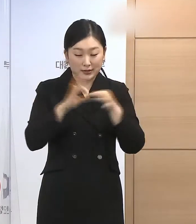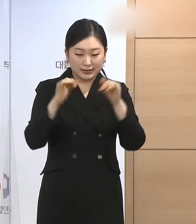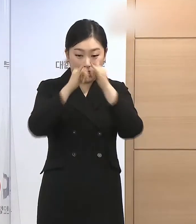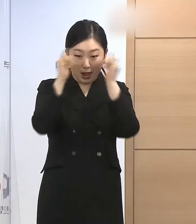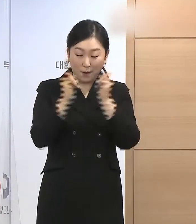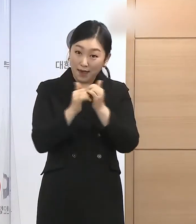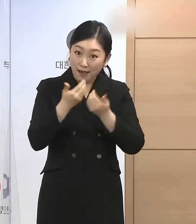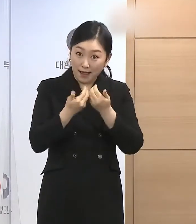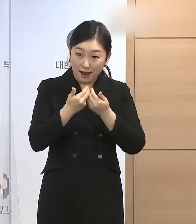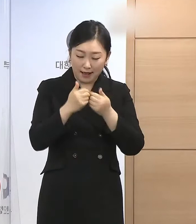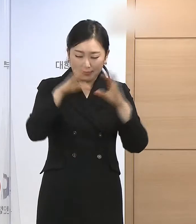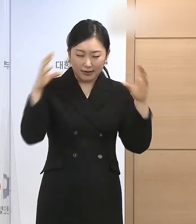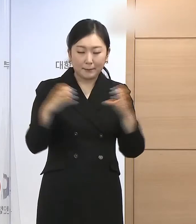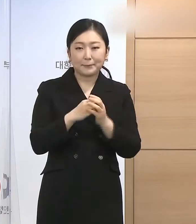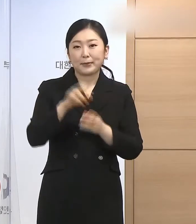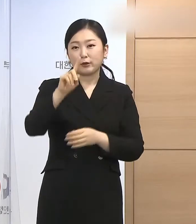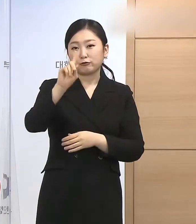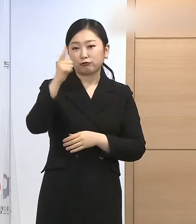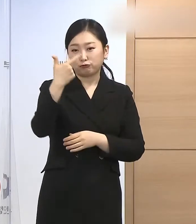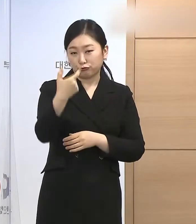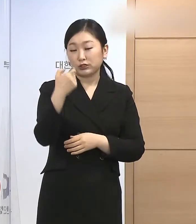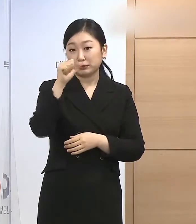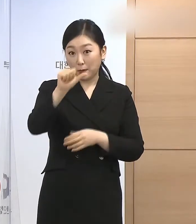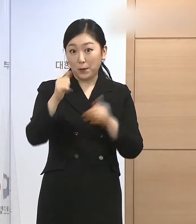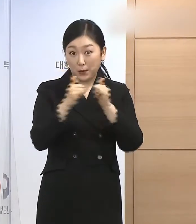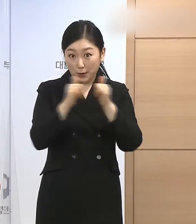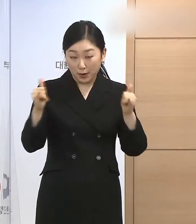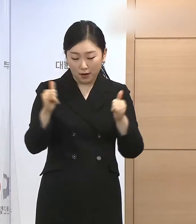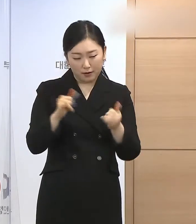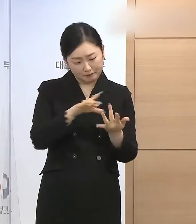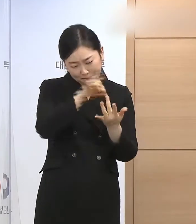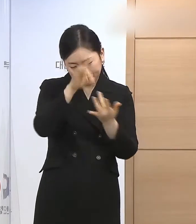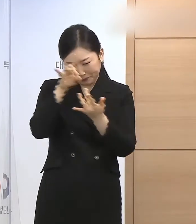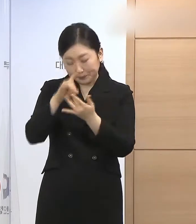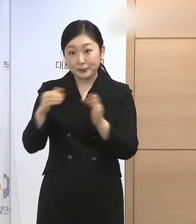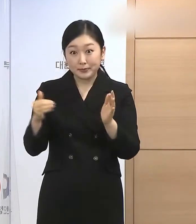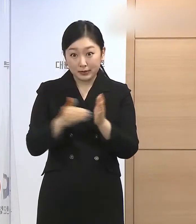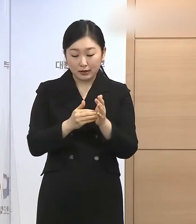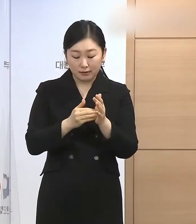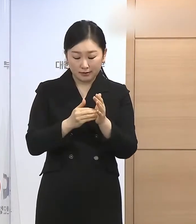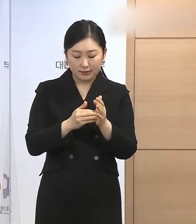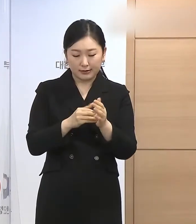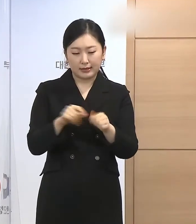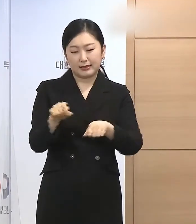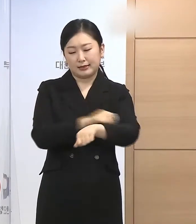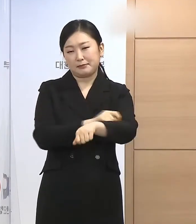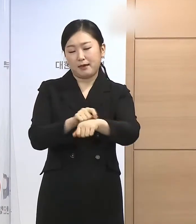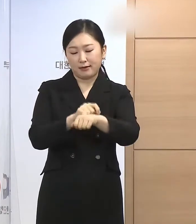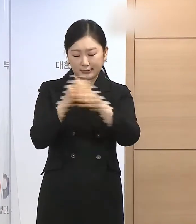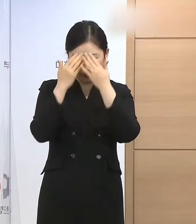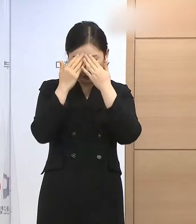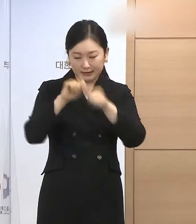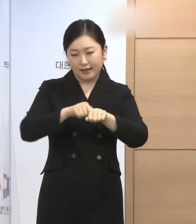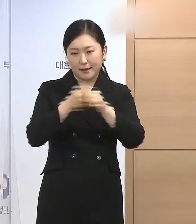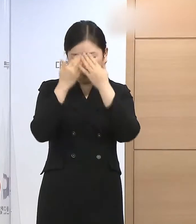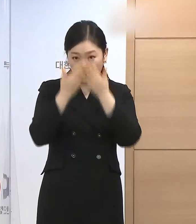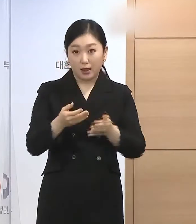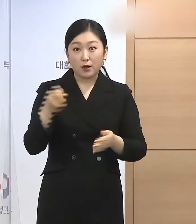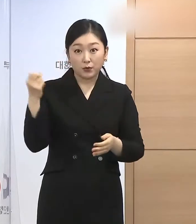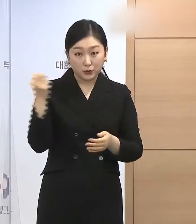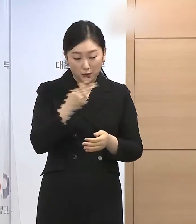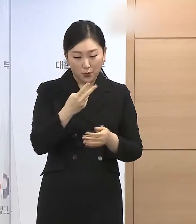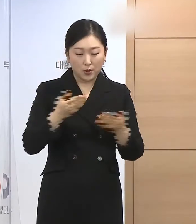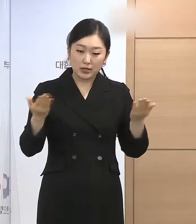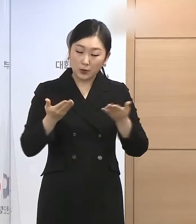65명을 엄선하여 특별 사면및 복권을 실시하며 노동계 인사 1명에 대해